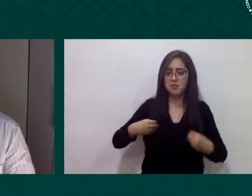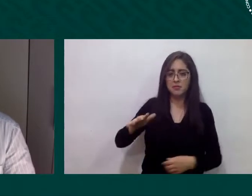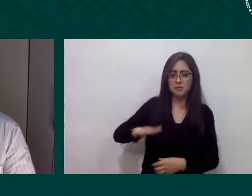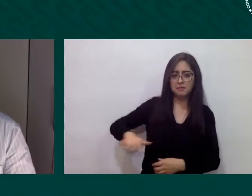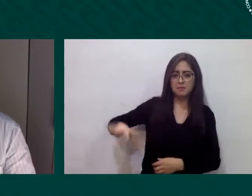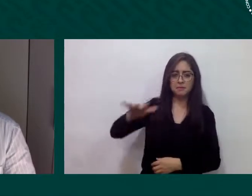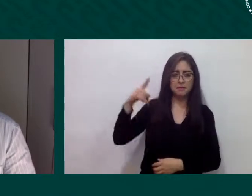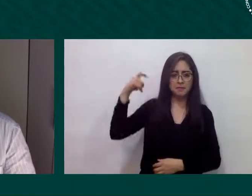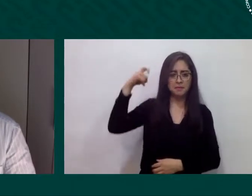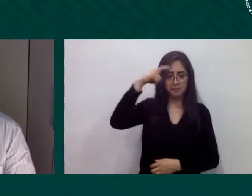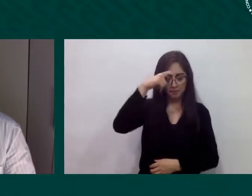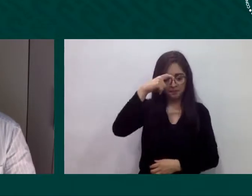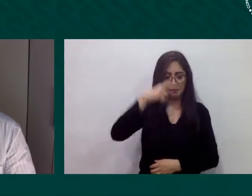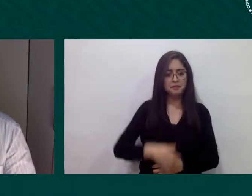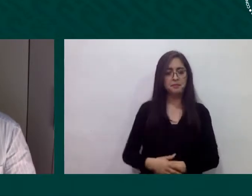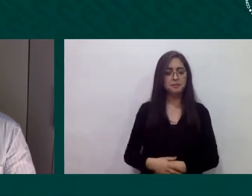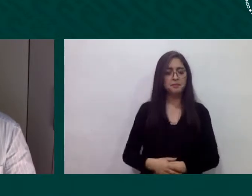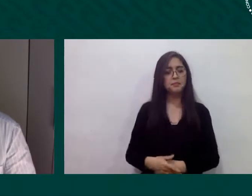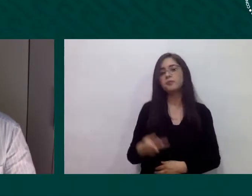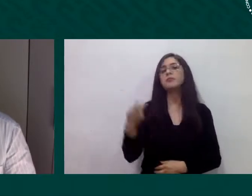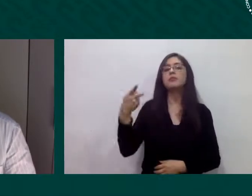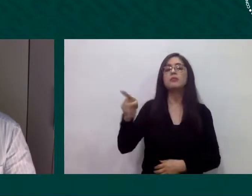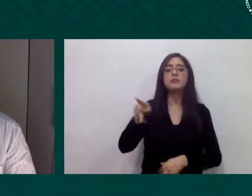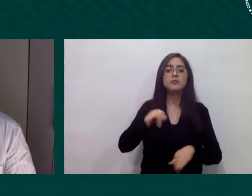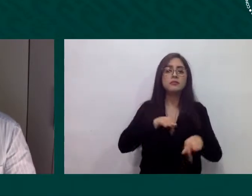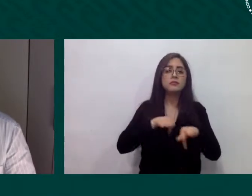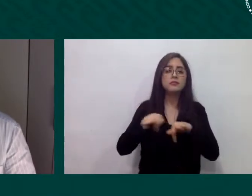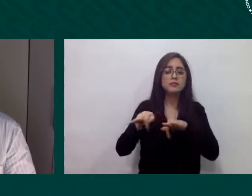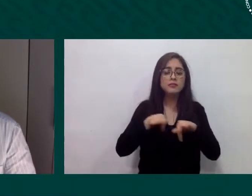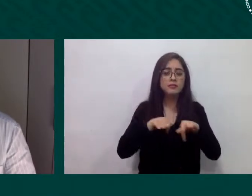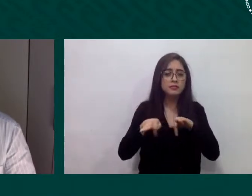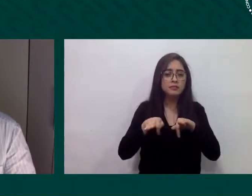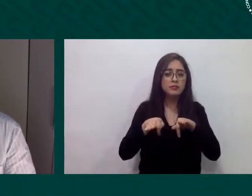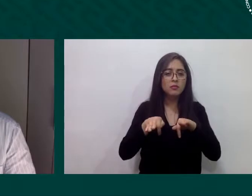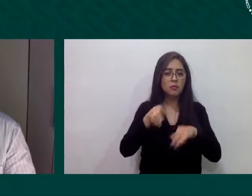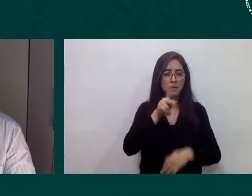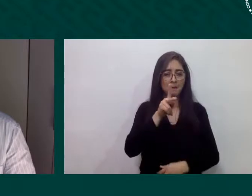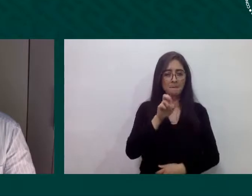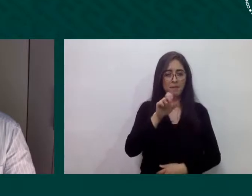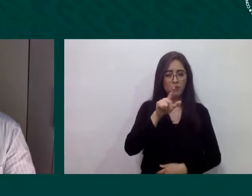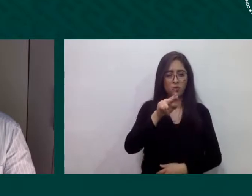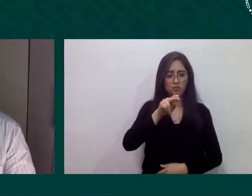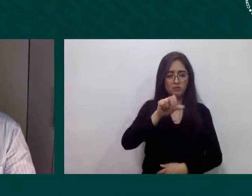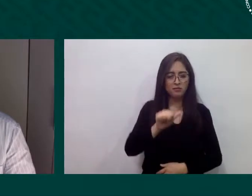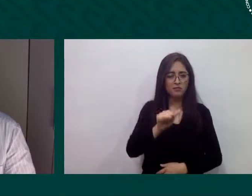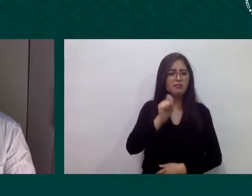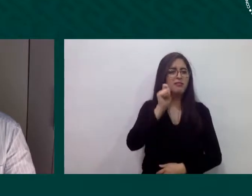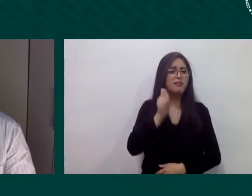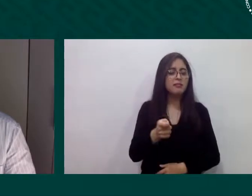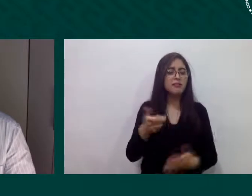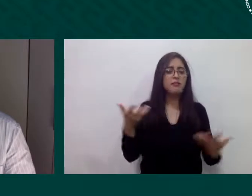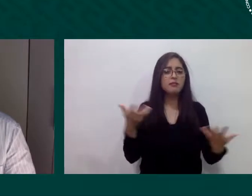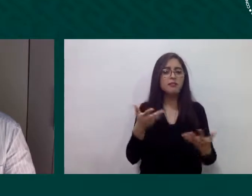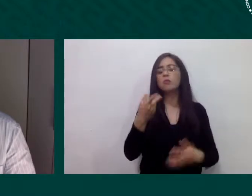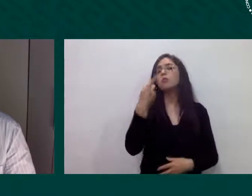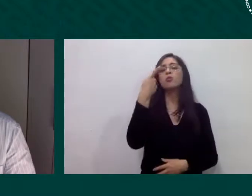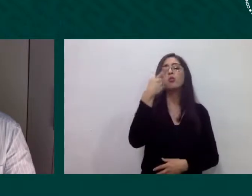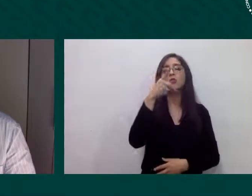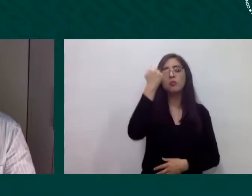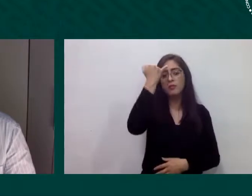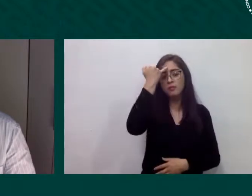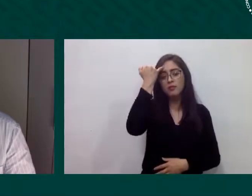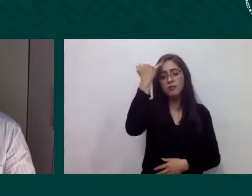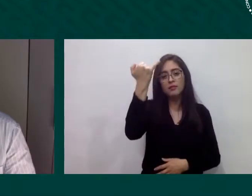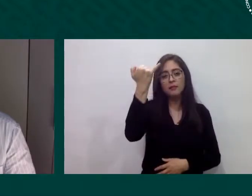HGLU se insiere en la perspectiva de dar amplitud global a nuestras